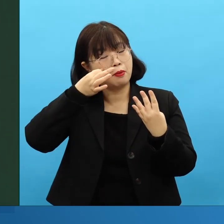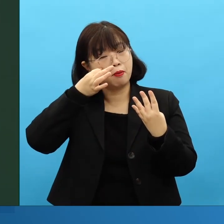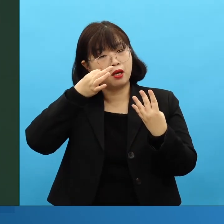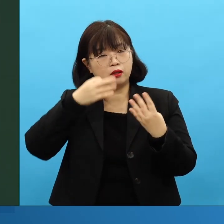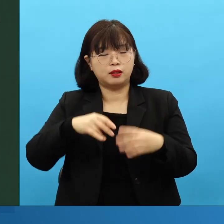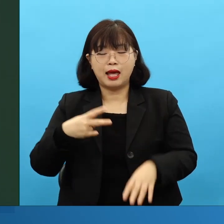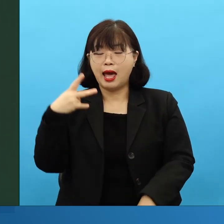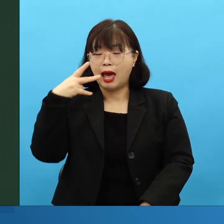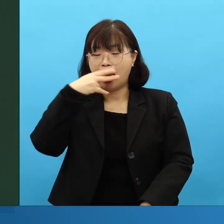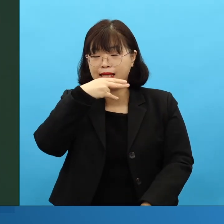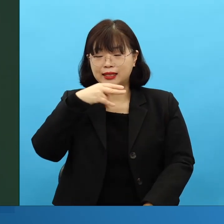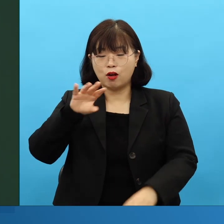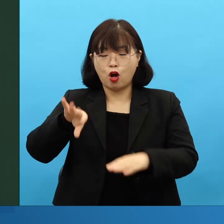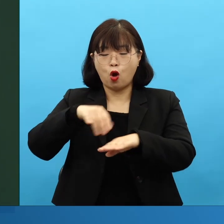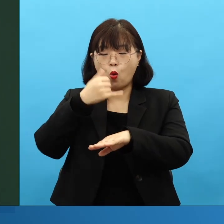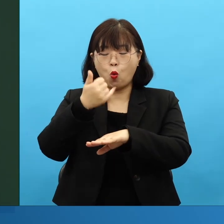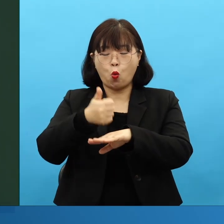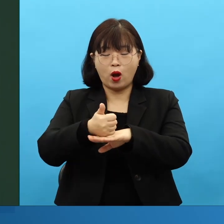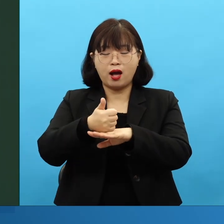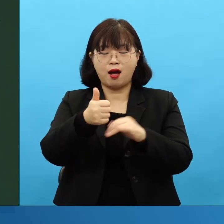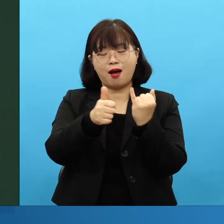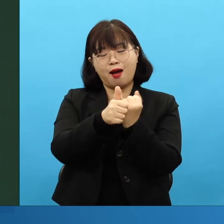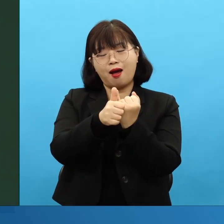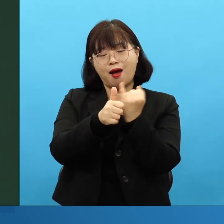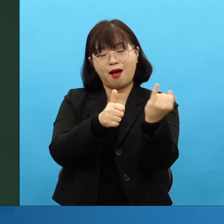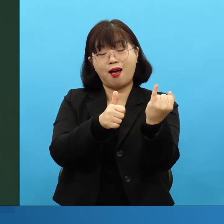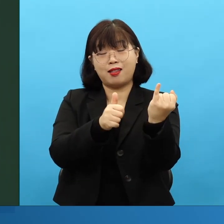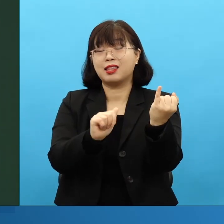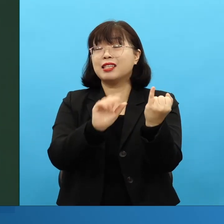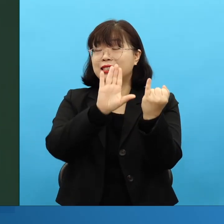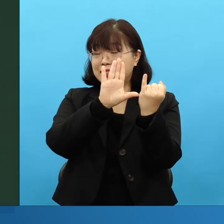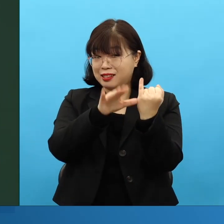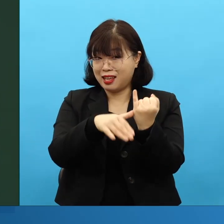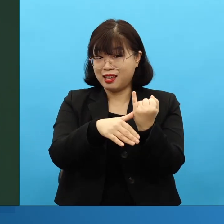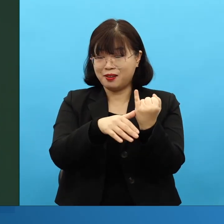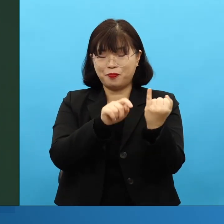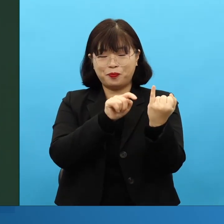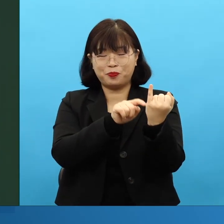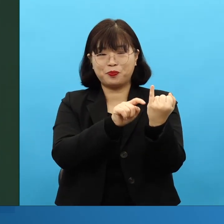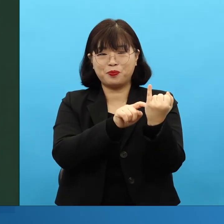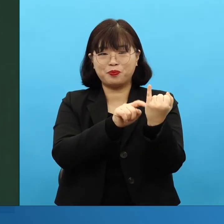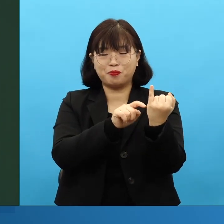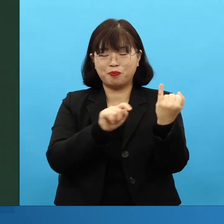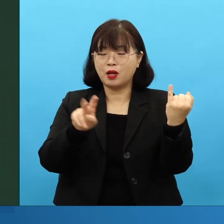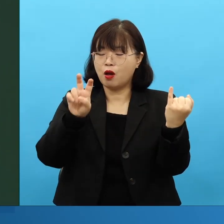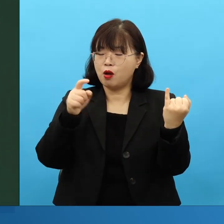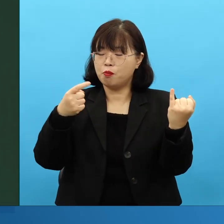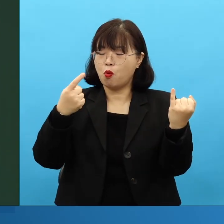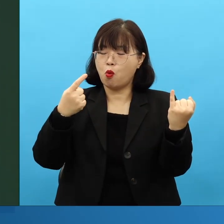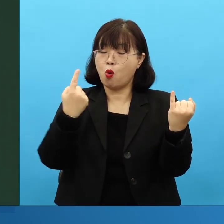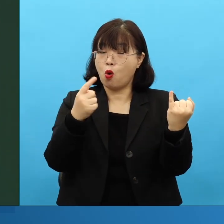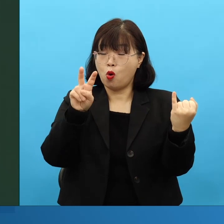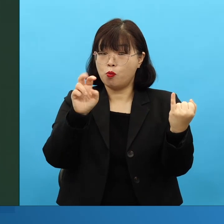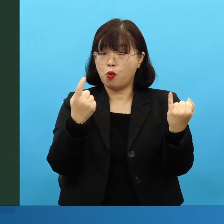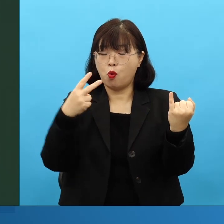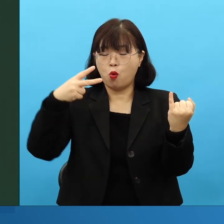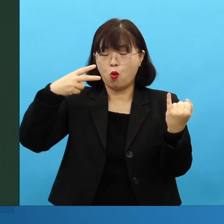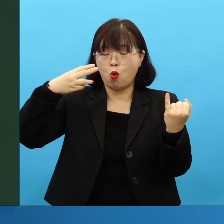2장 10절에는, 모르도에가 에스드 보고, 네가 왕후가 됐는데, 유대인임을 말하지